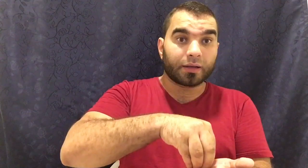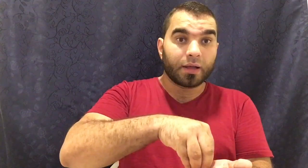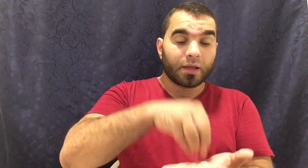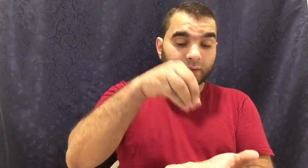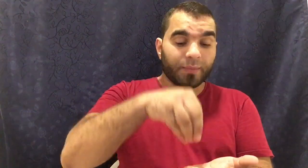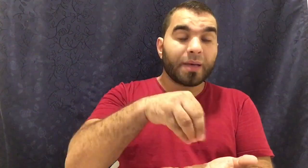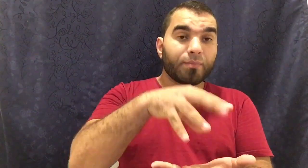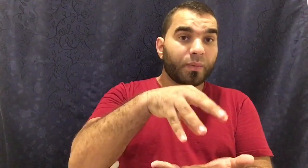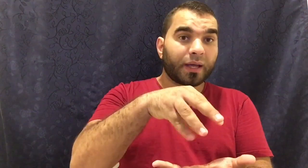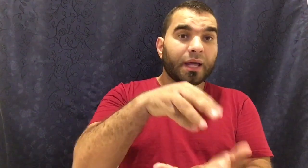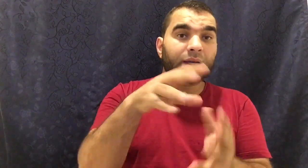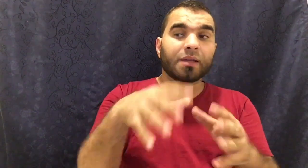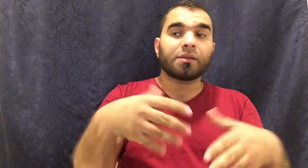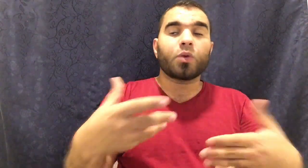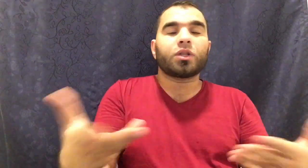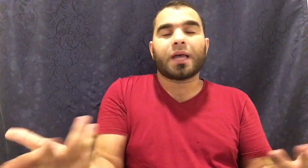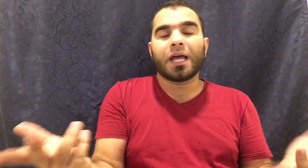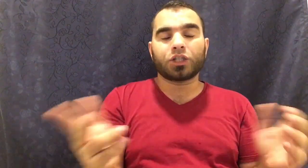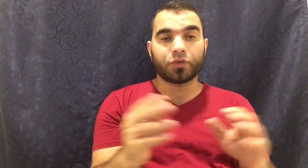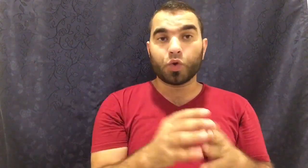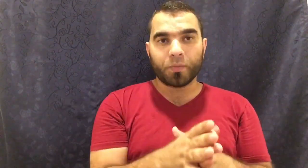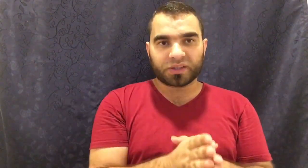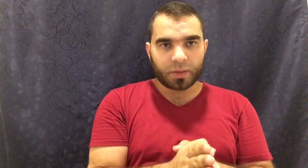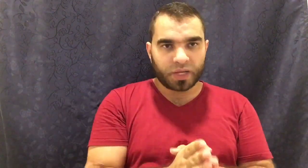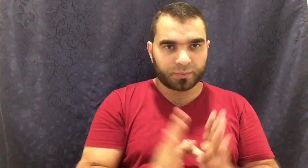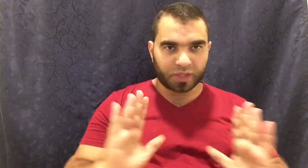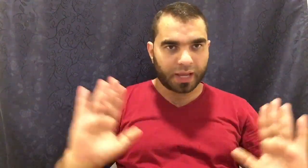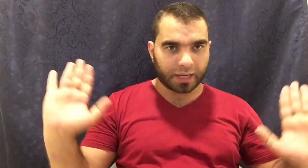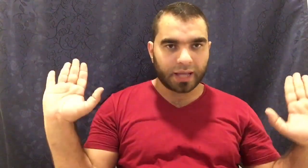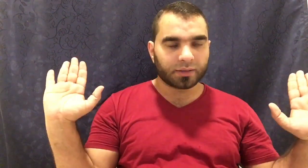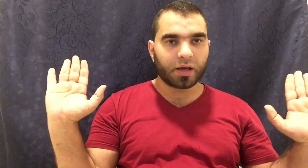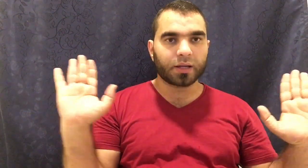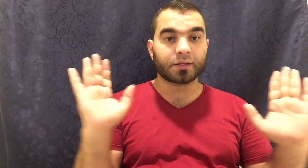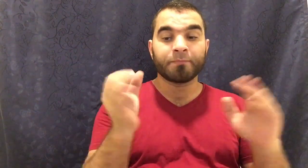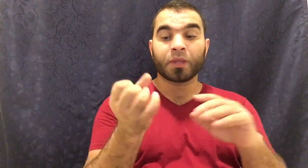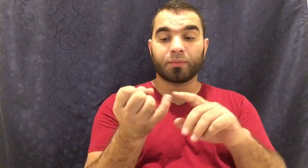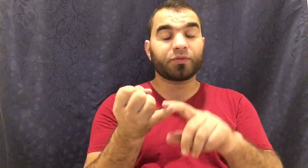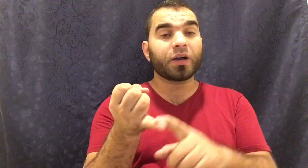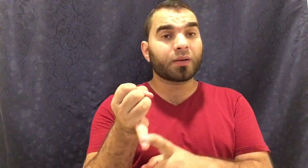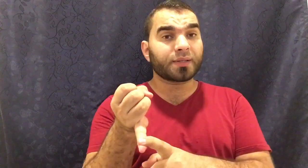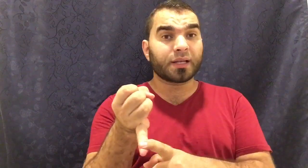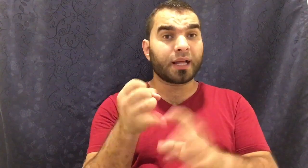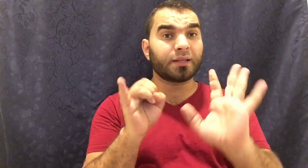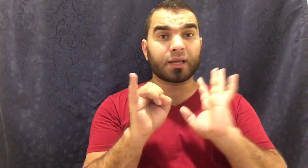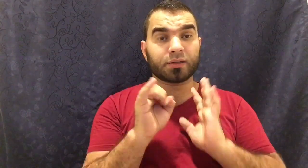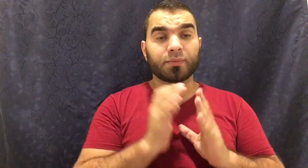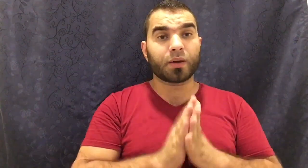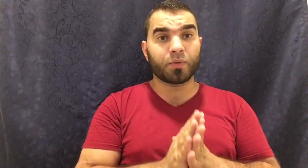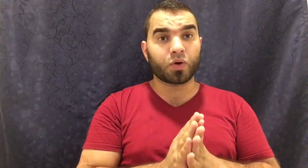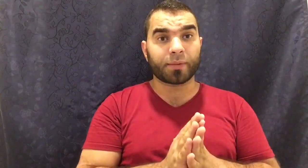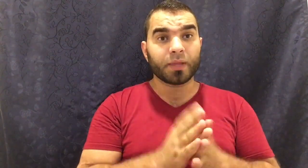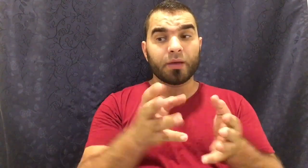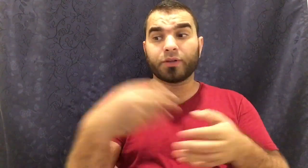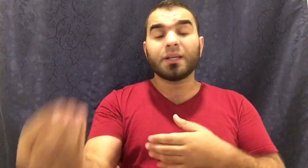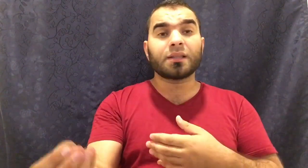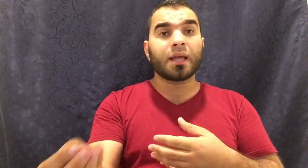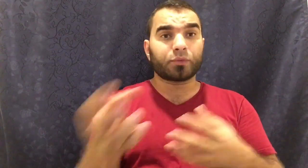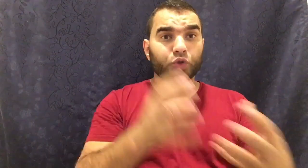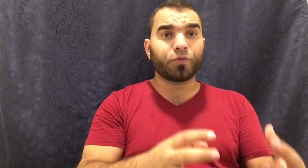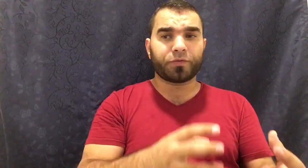تمام؟ بمعنى أنك أنت وإنت عايش في اليوم الطبيعي بتاعك عادي خالص بتفكر مثلا أن عندك اختبار بكرة فتيجي تنام تشوف